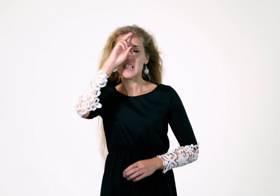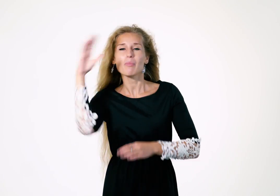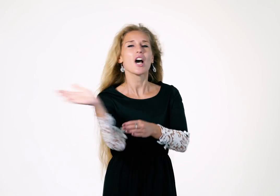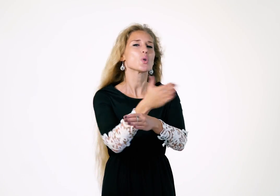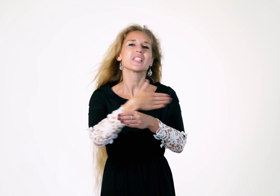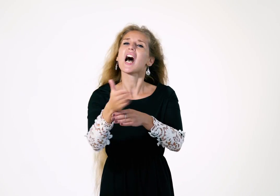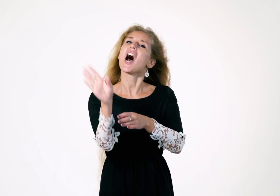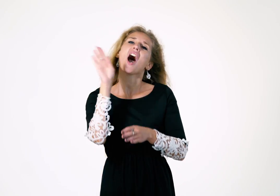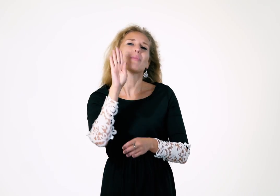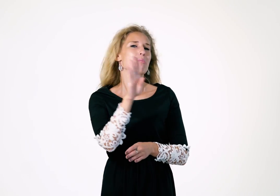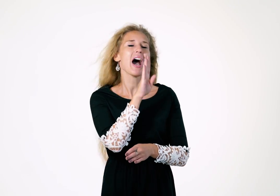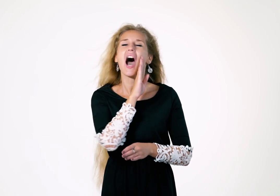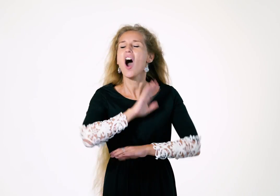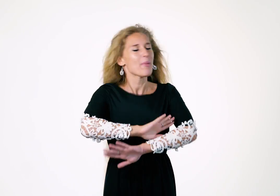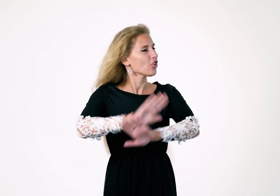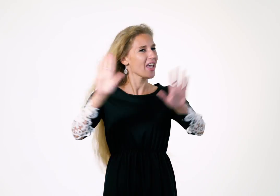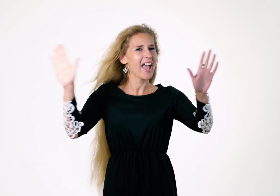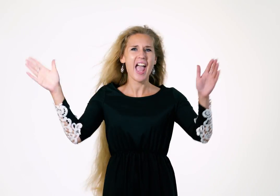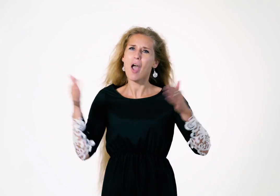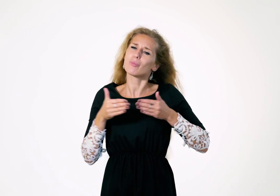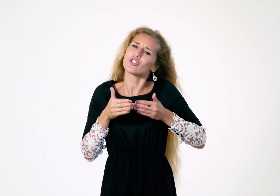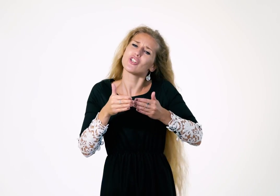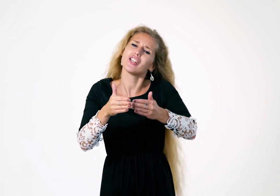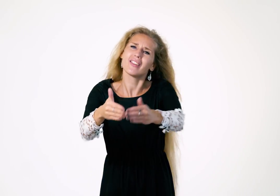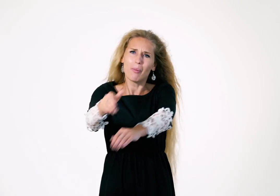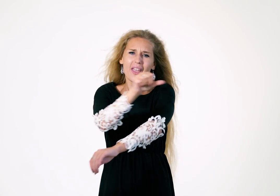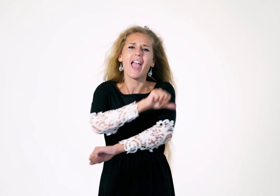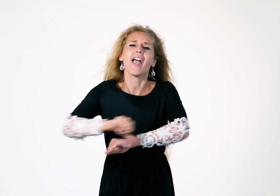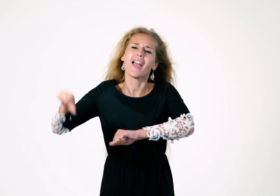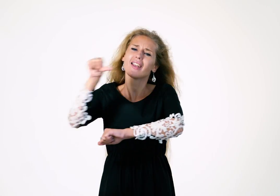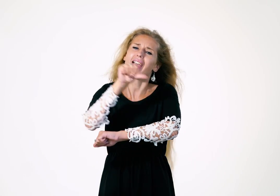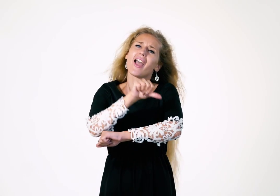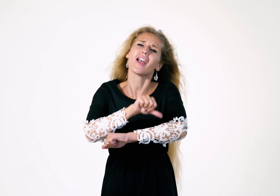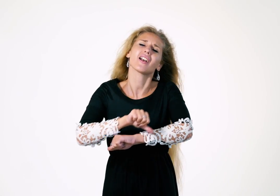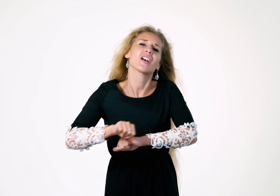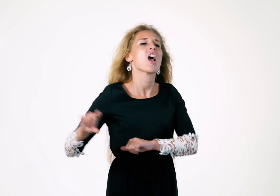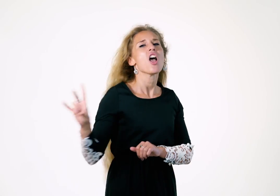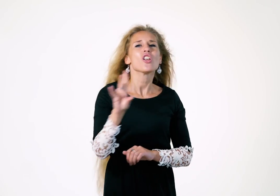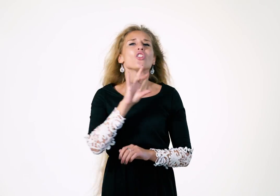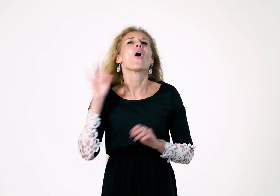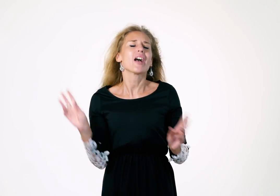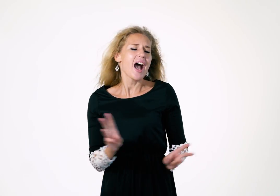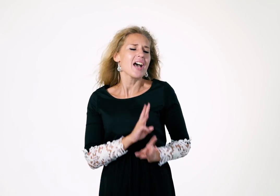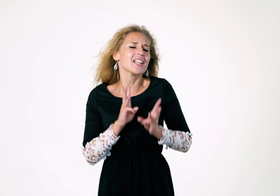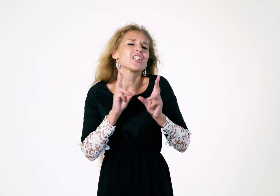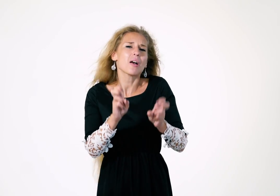с парусами, мама, не пришли на берег Но горит, как